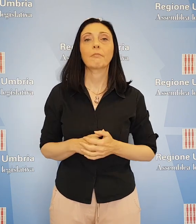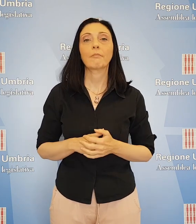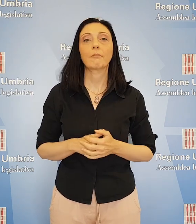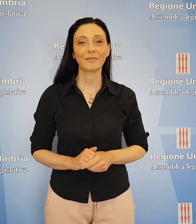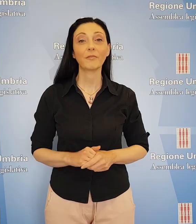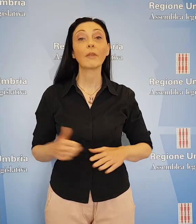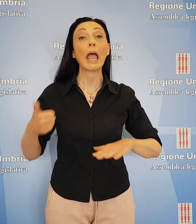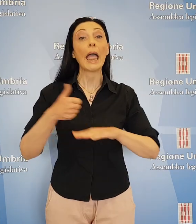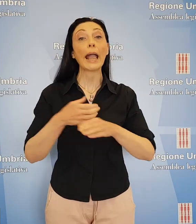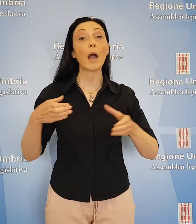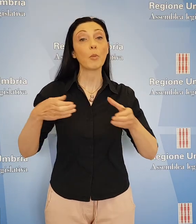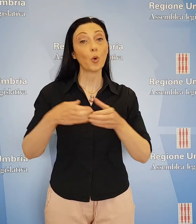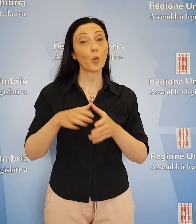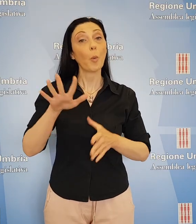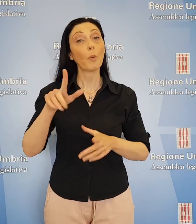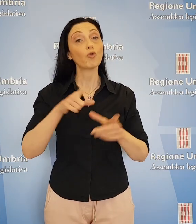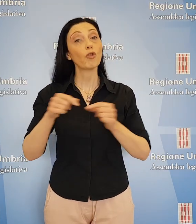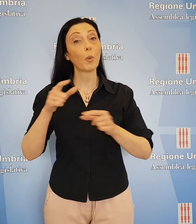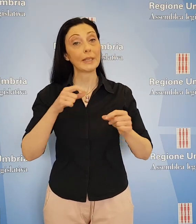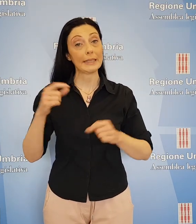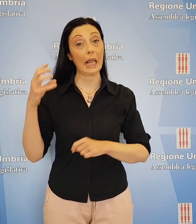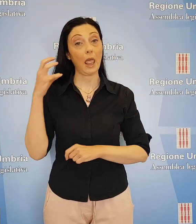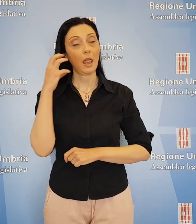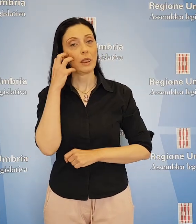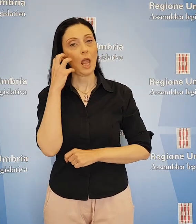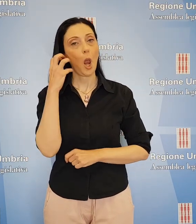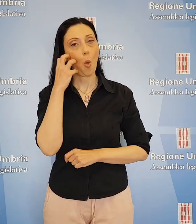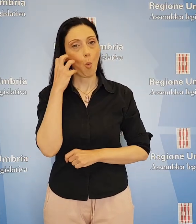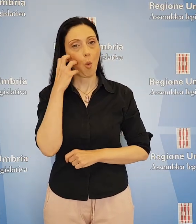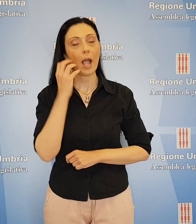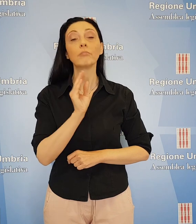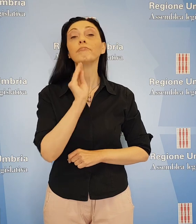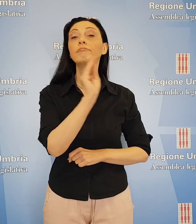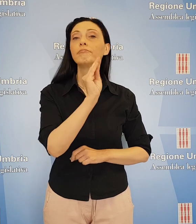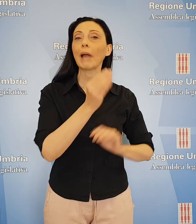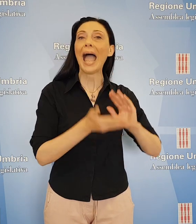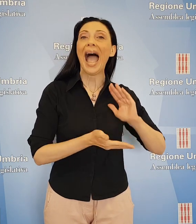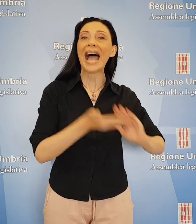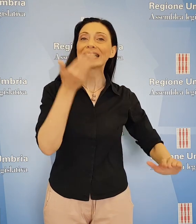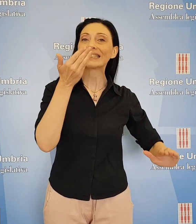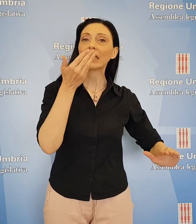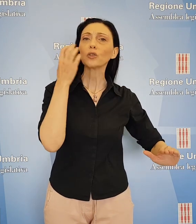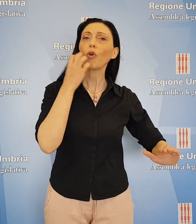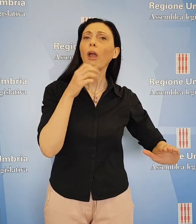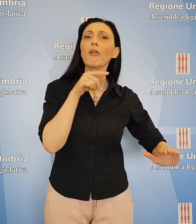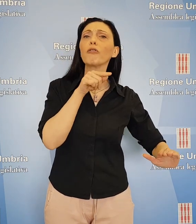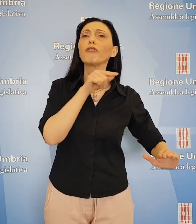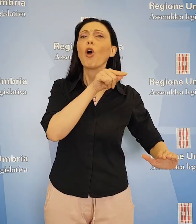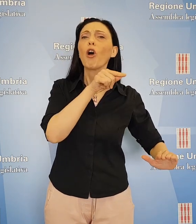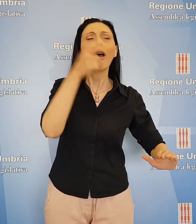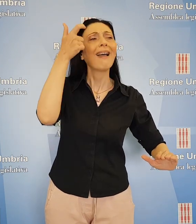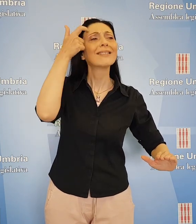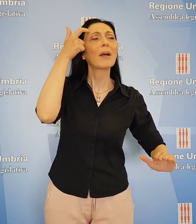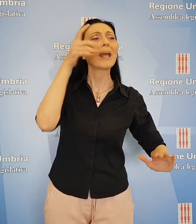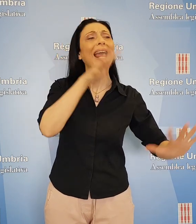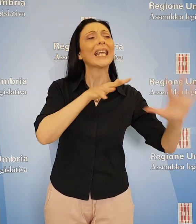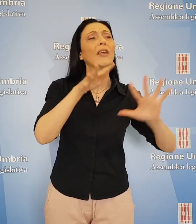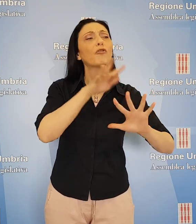Il capogruppo del Movimento 5 Stelle, Thomas De Luca, ha chiesto all'assessore Michele Fioroni quali sono le informazioni